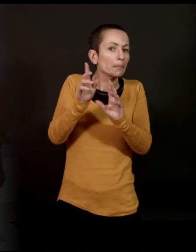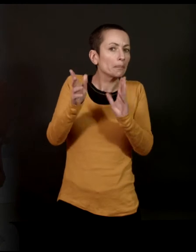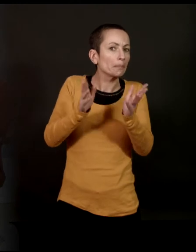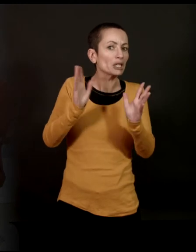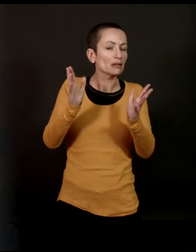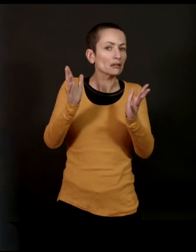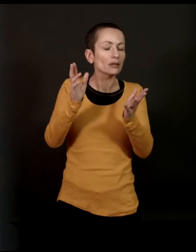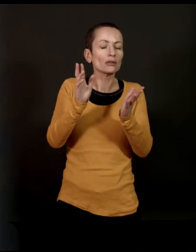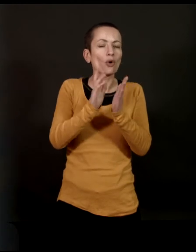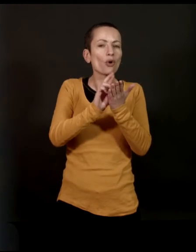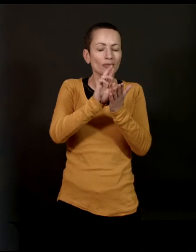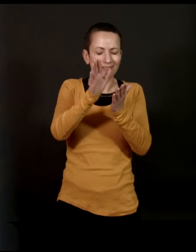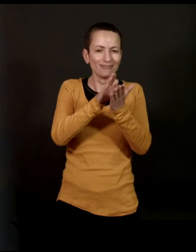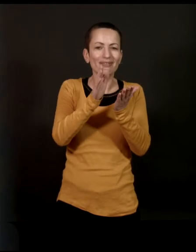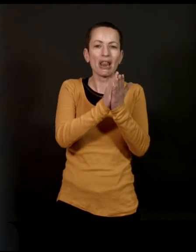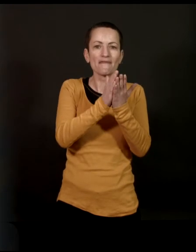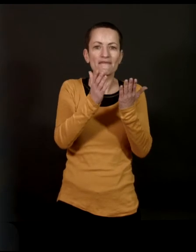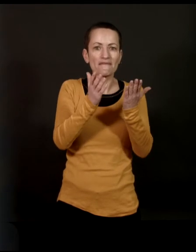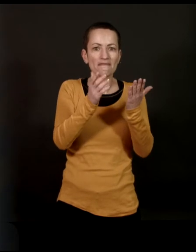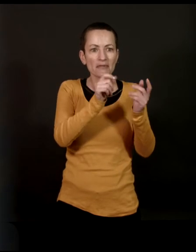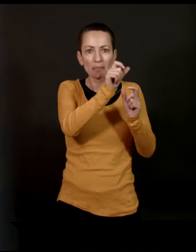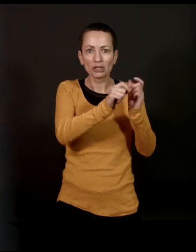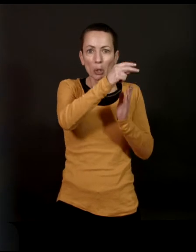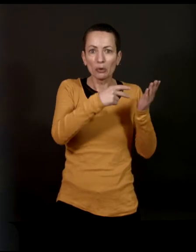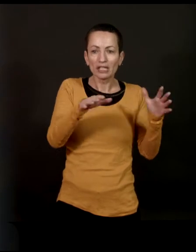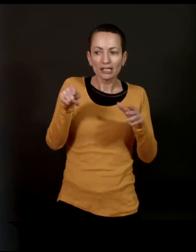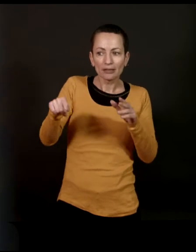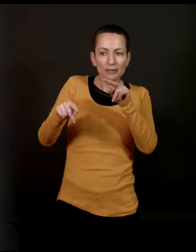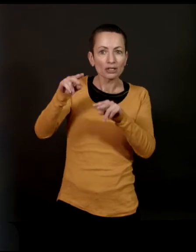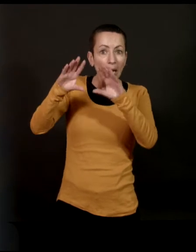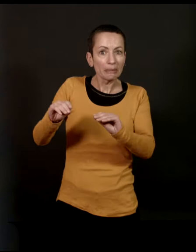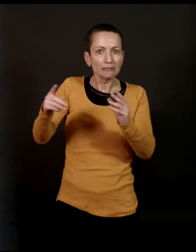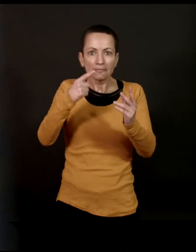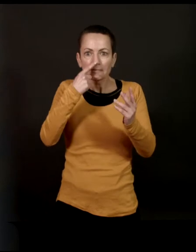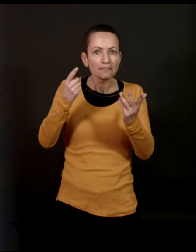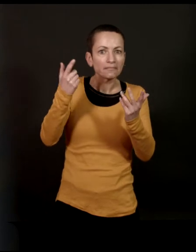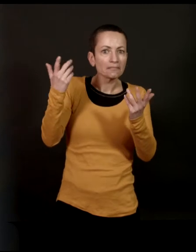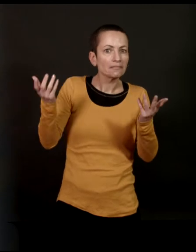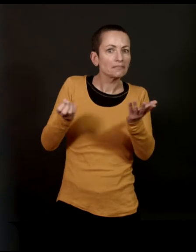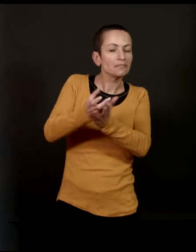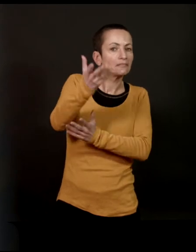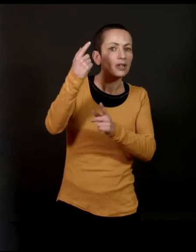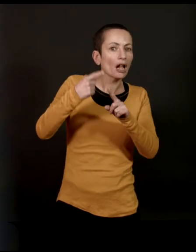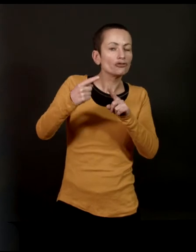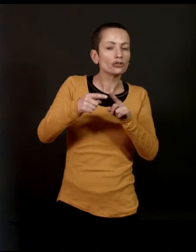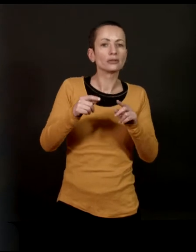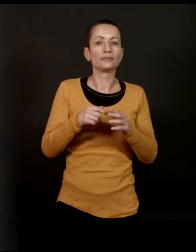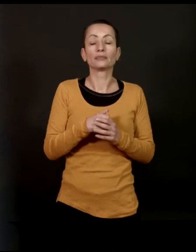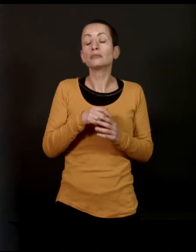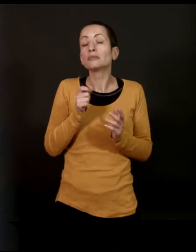que le livre fait sur les gens qui sont concernés ? Alors, j'ai quelques retours,